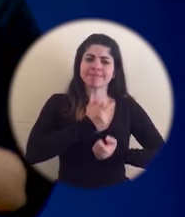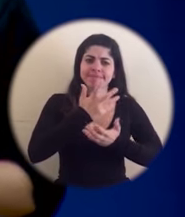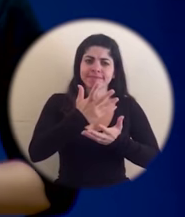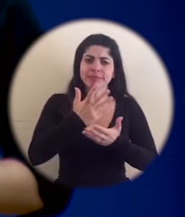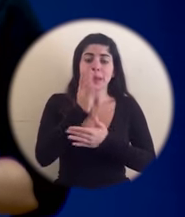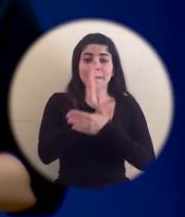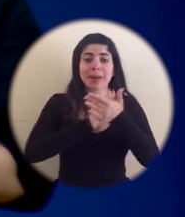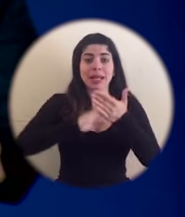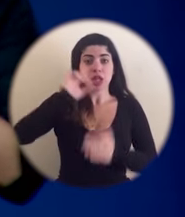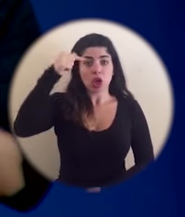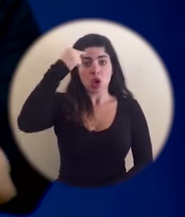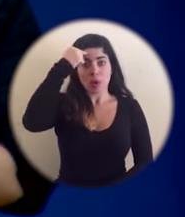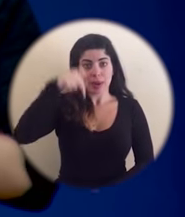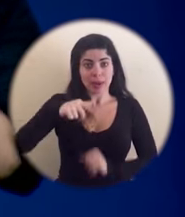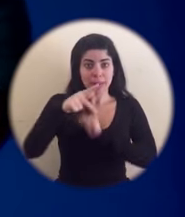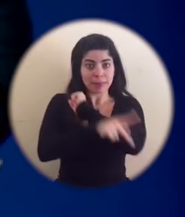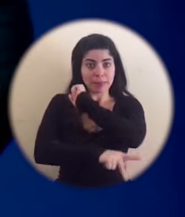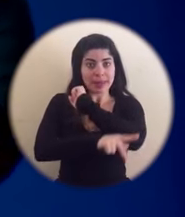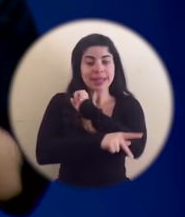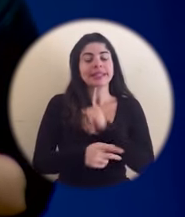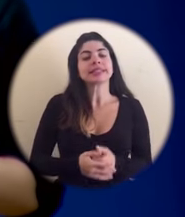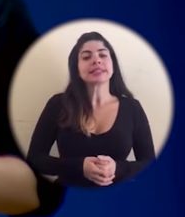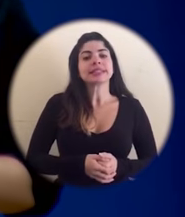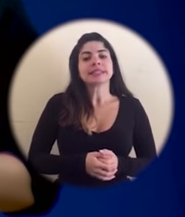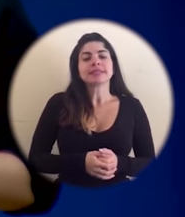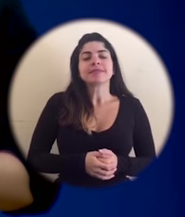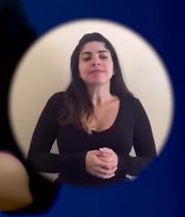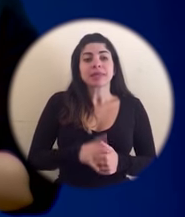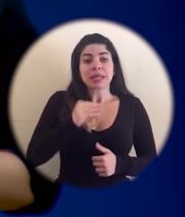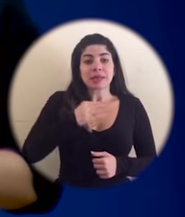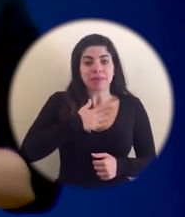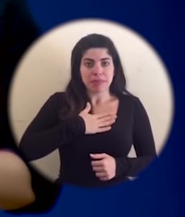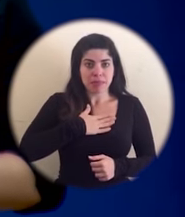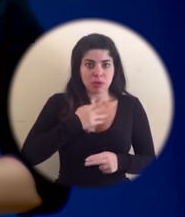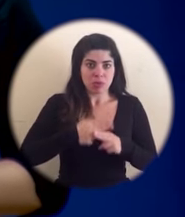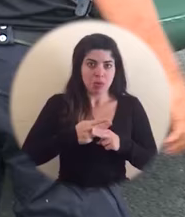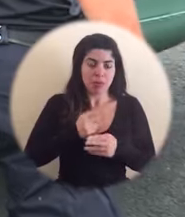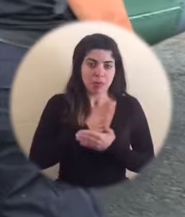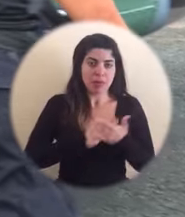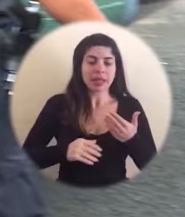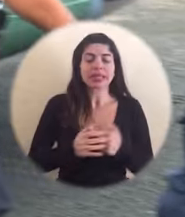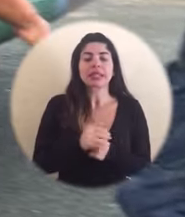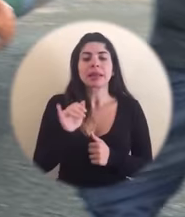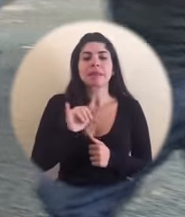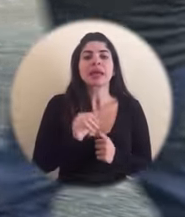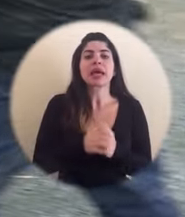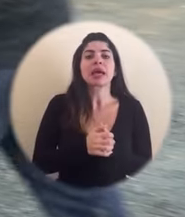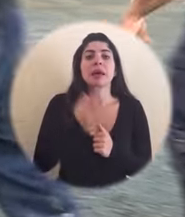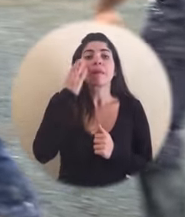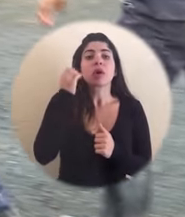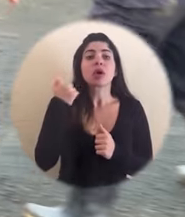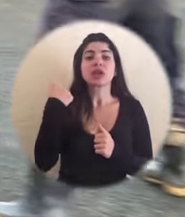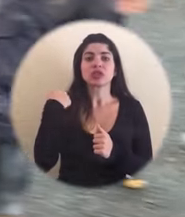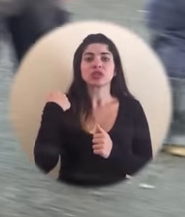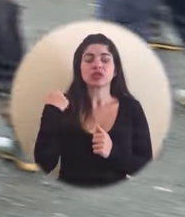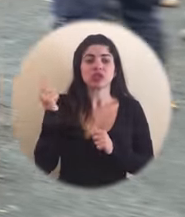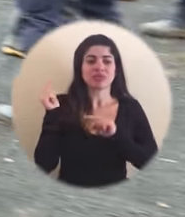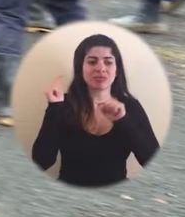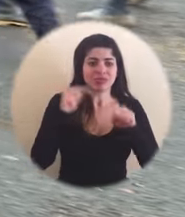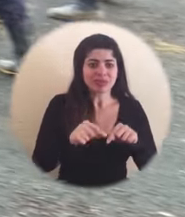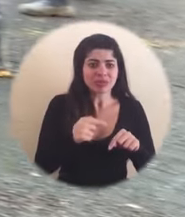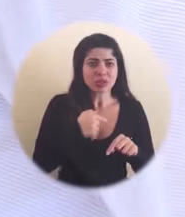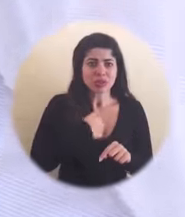el nombre del Gobierno de la República y en el mío propio, porque al haber estado allí,